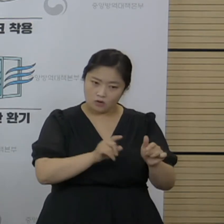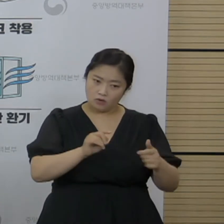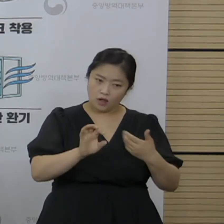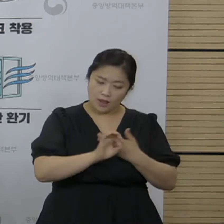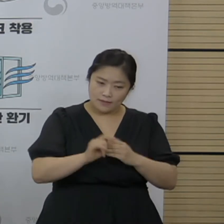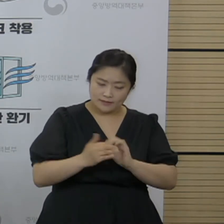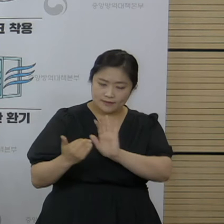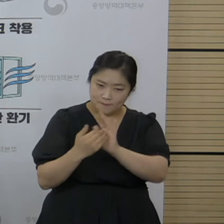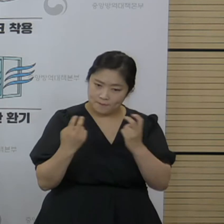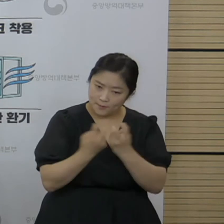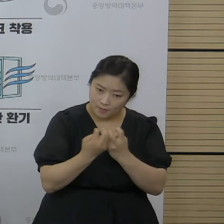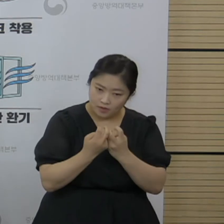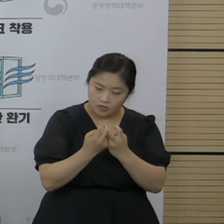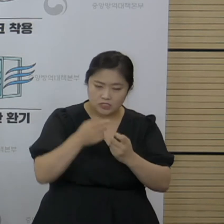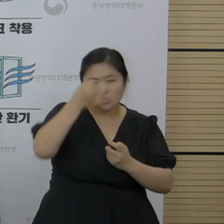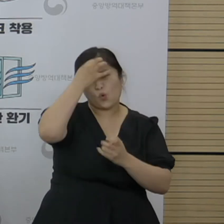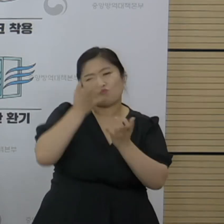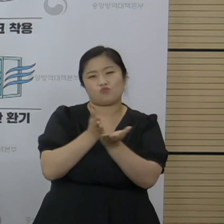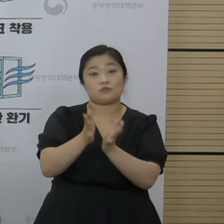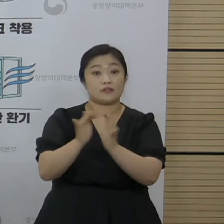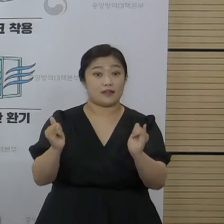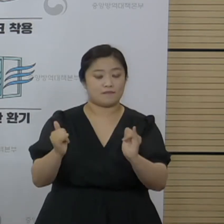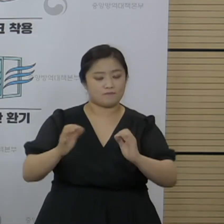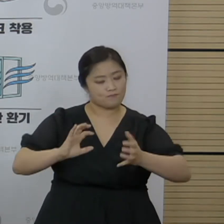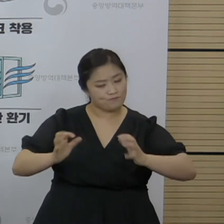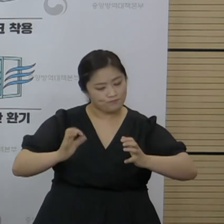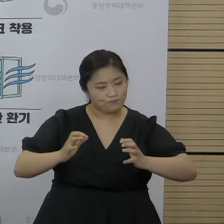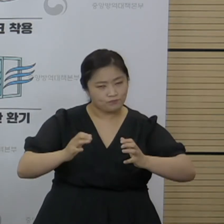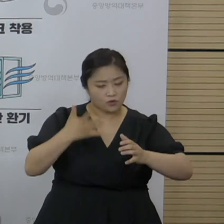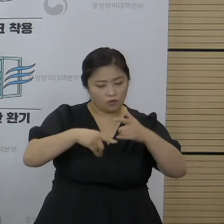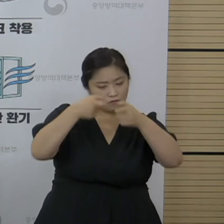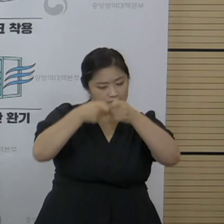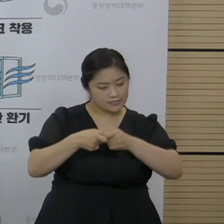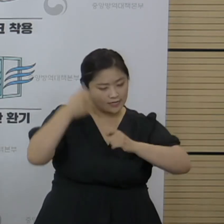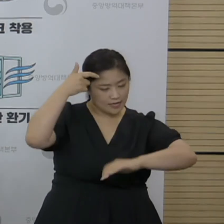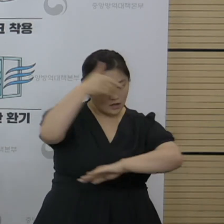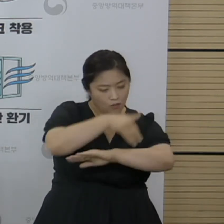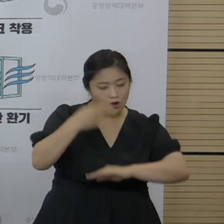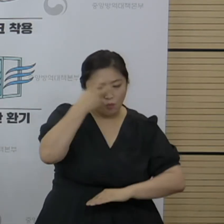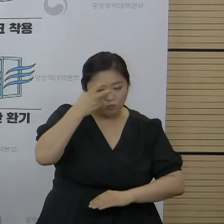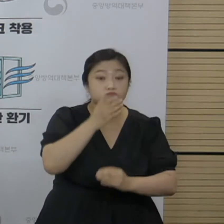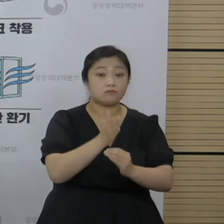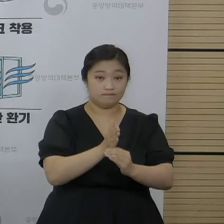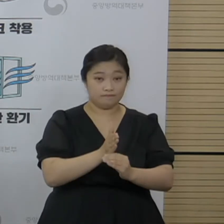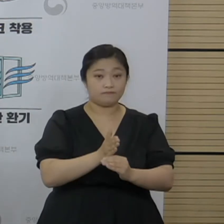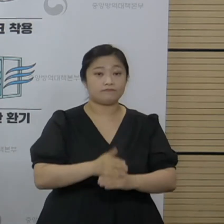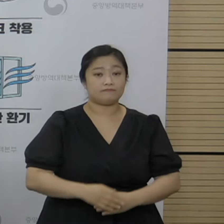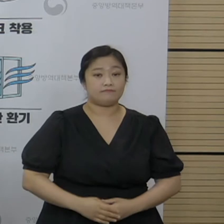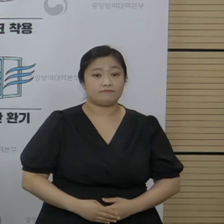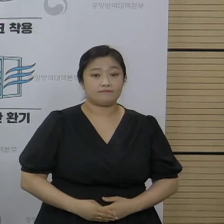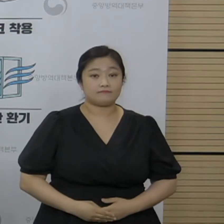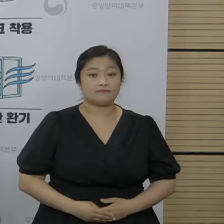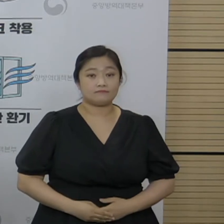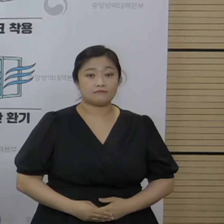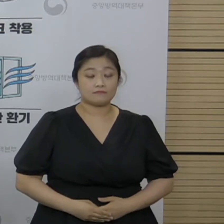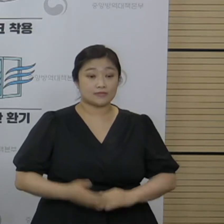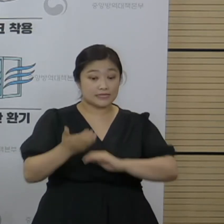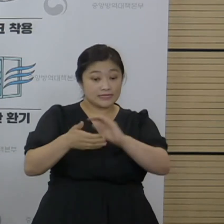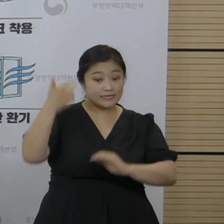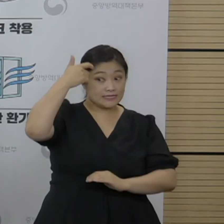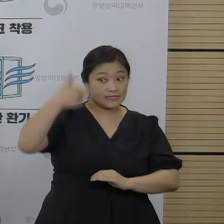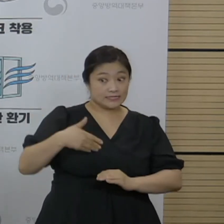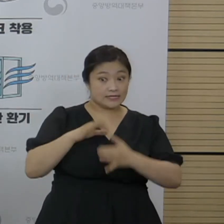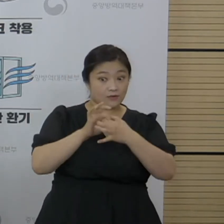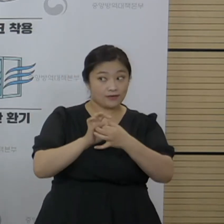대응 계획들은 계속 전문가와 논의해서 면밀하게 계획을 살펴보고 있는 중입니다. 사전 질의와